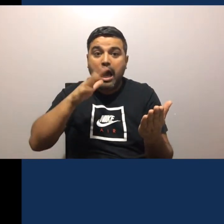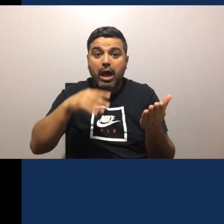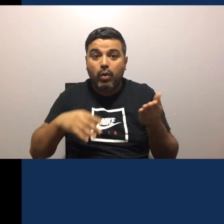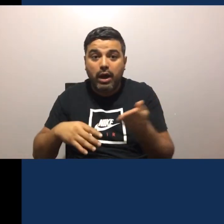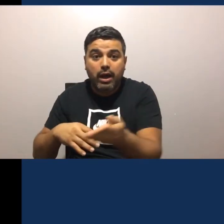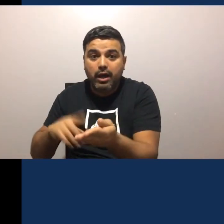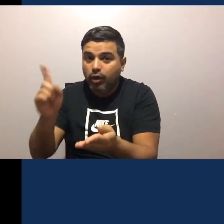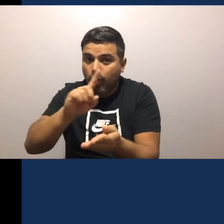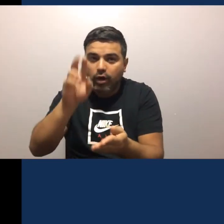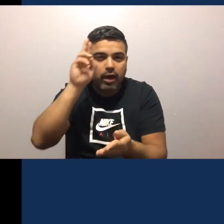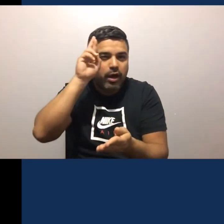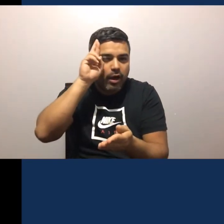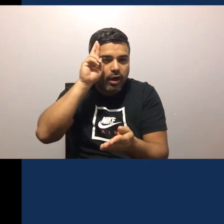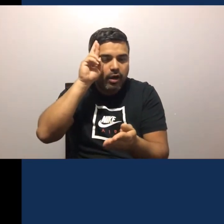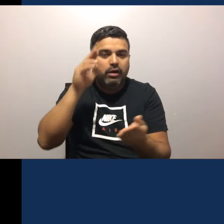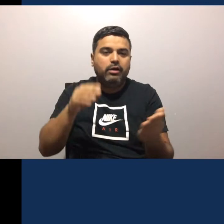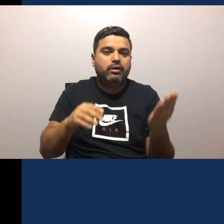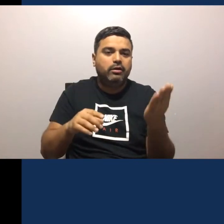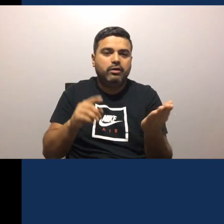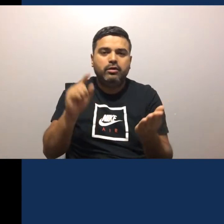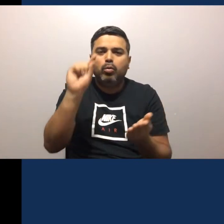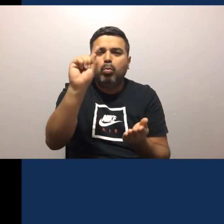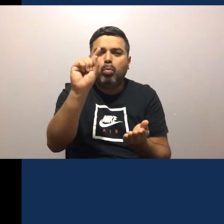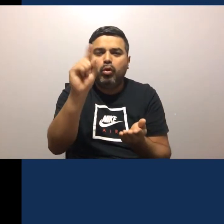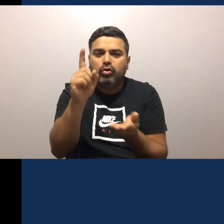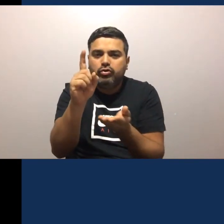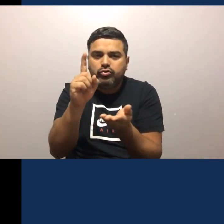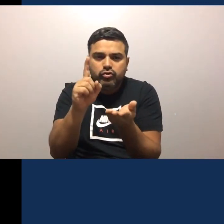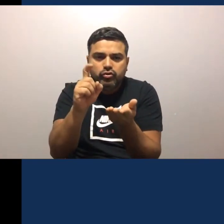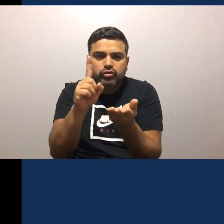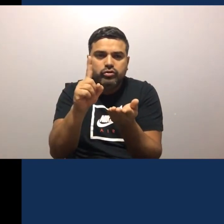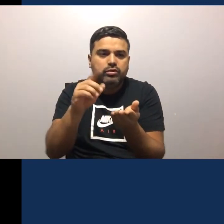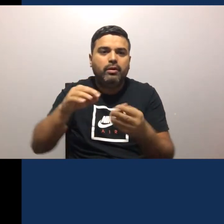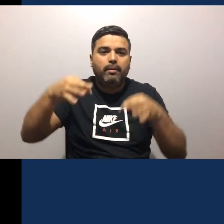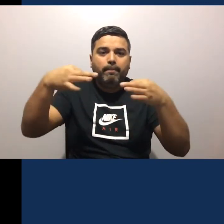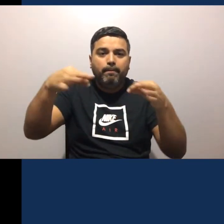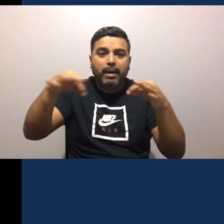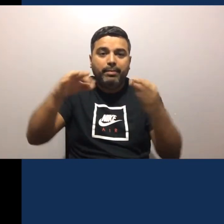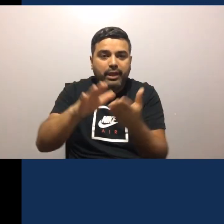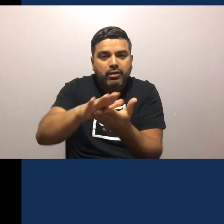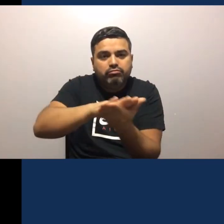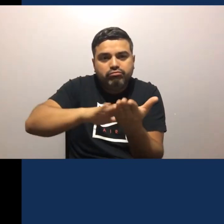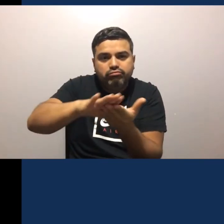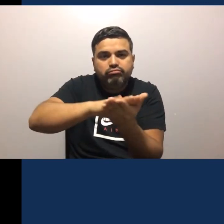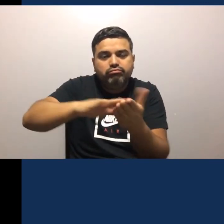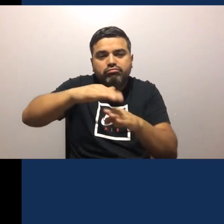agua Directamente Si no Usen Jabor O alcohol Gel Y limpian Su superficie Si